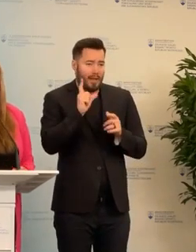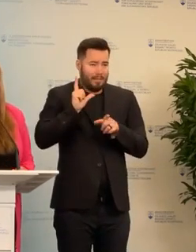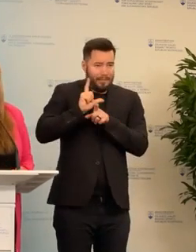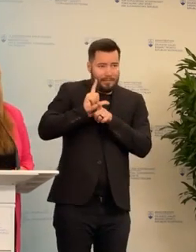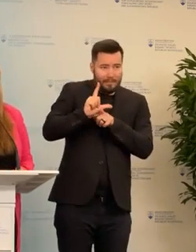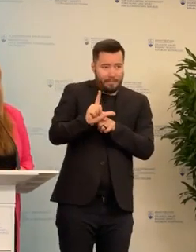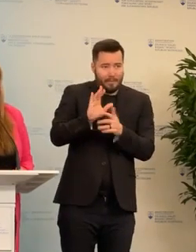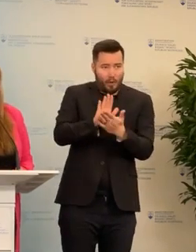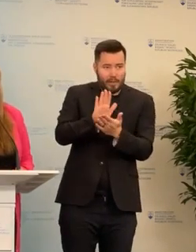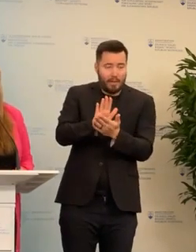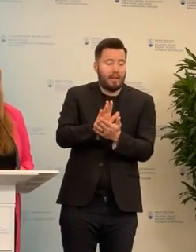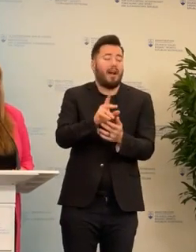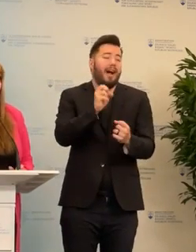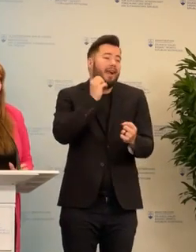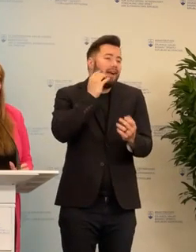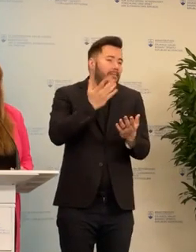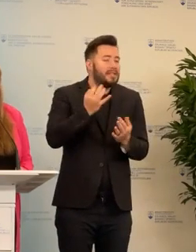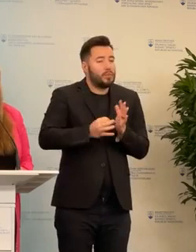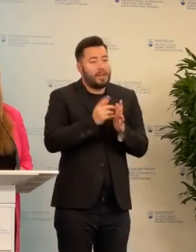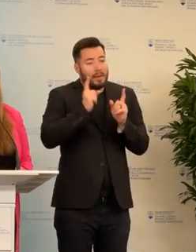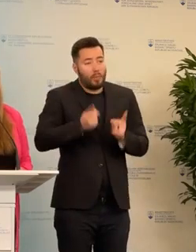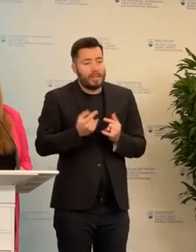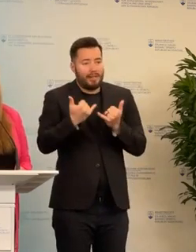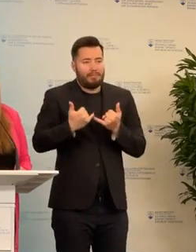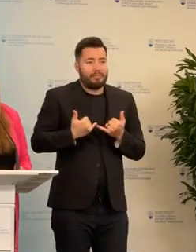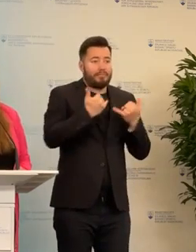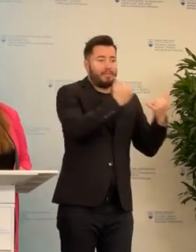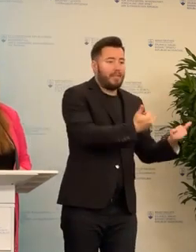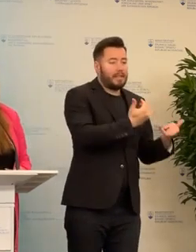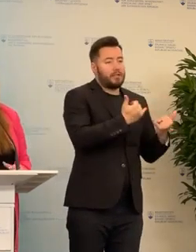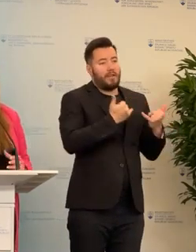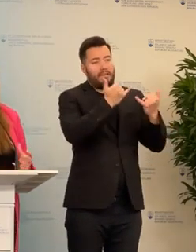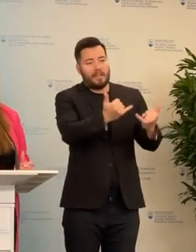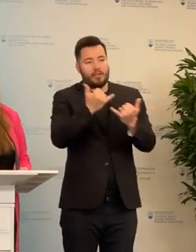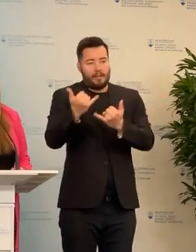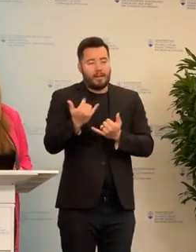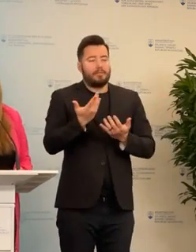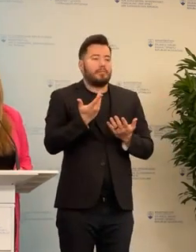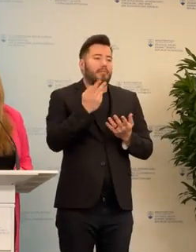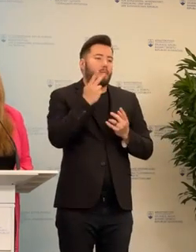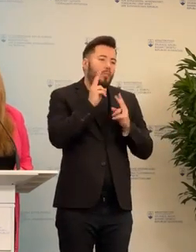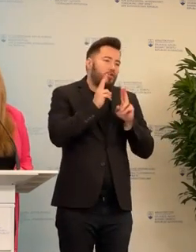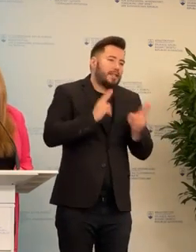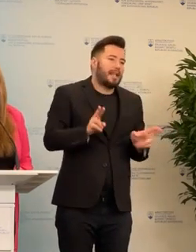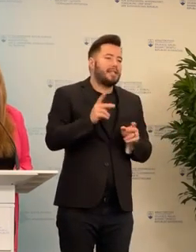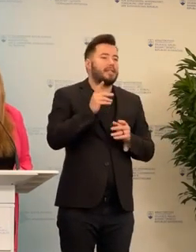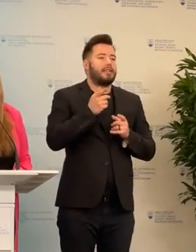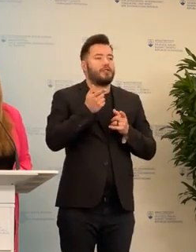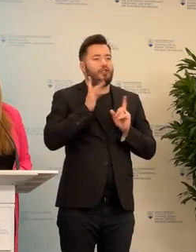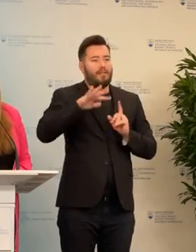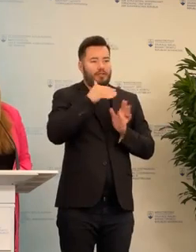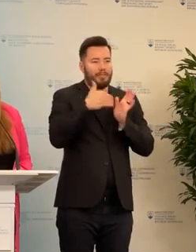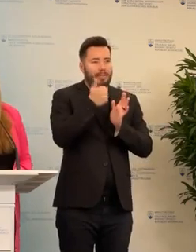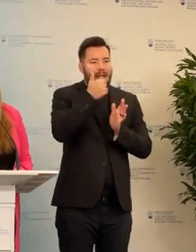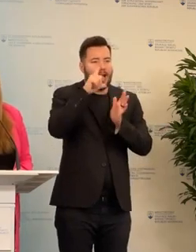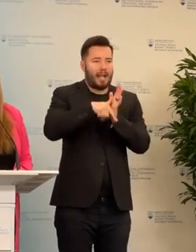bude o tom, že budú musieť vycestovať alebo že teda tá situácia v rámci Slovenska bude lokalizovaná viac v jednom kraji. A teda tretia